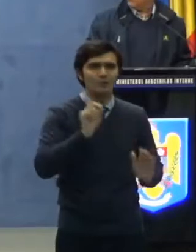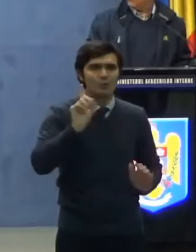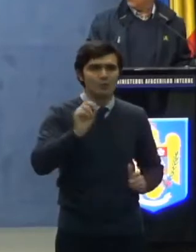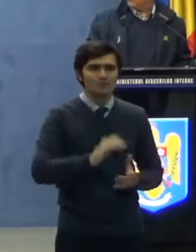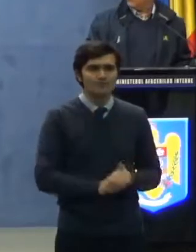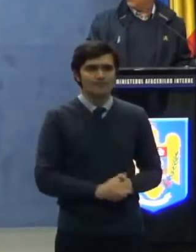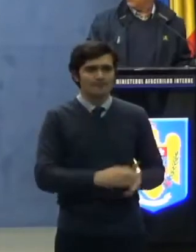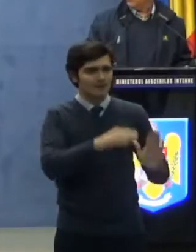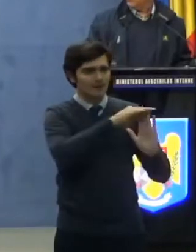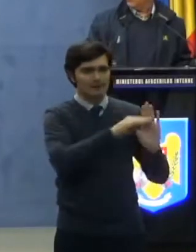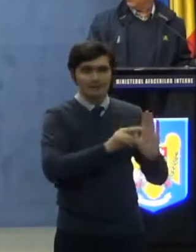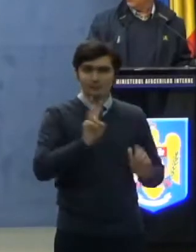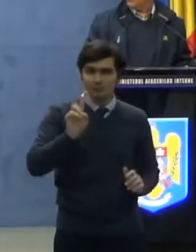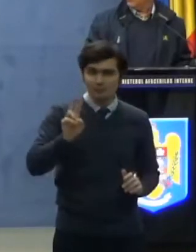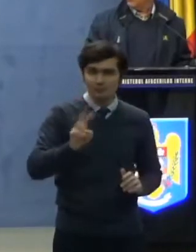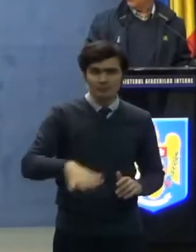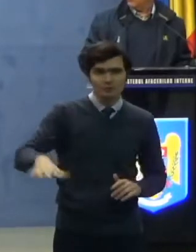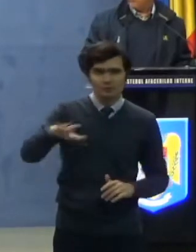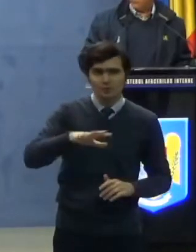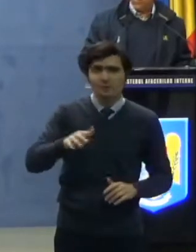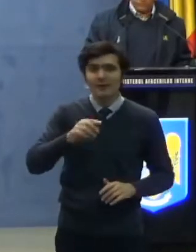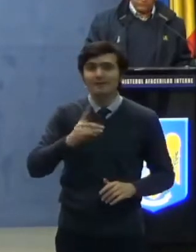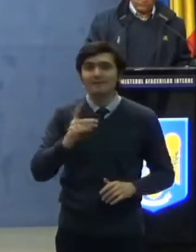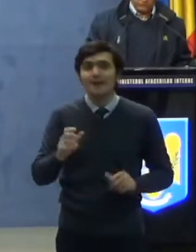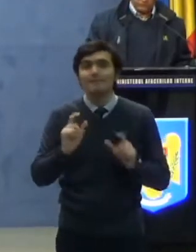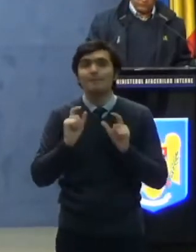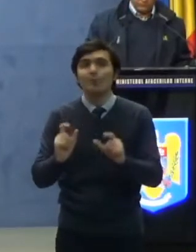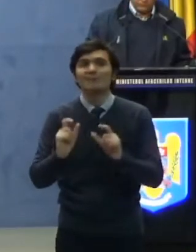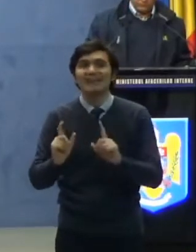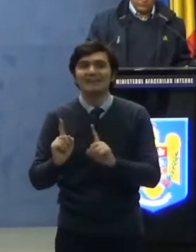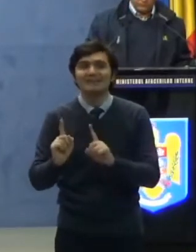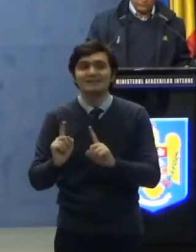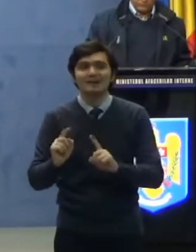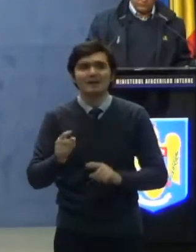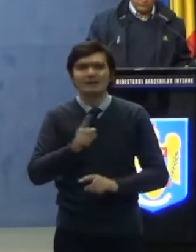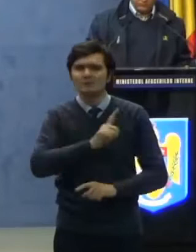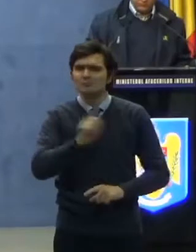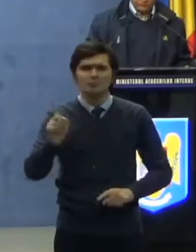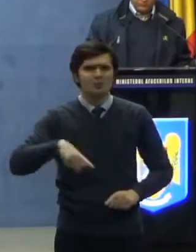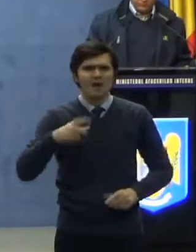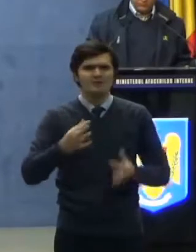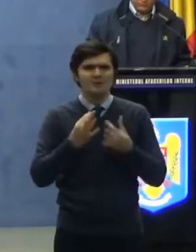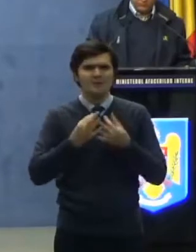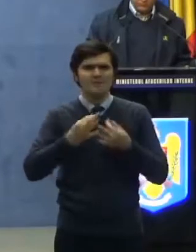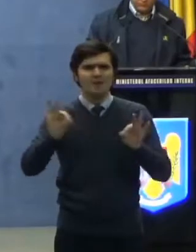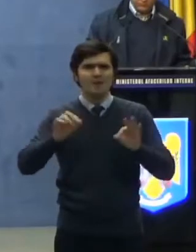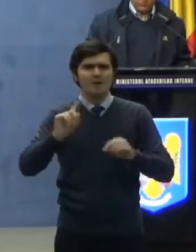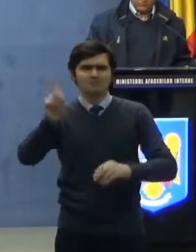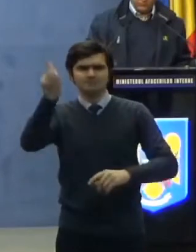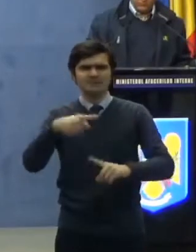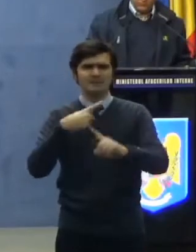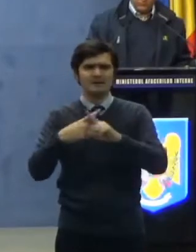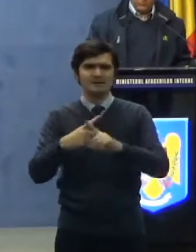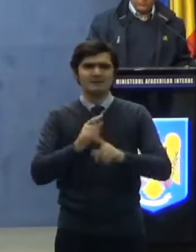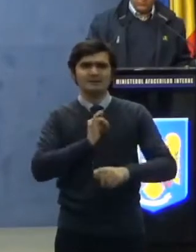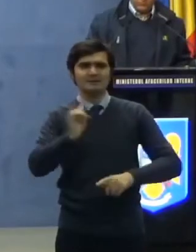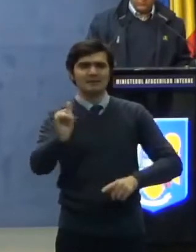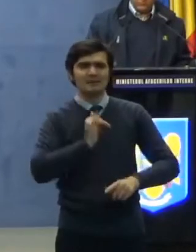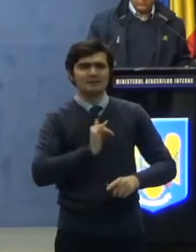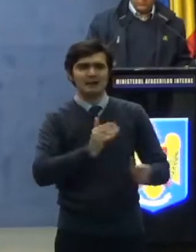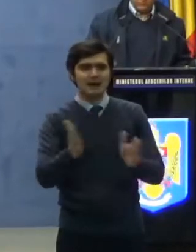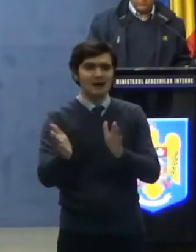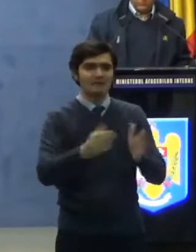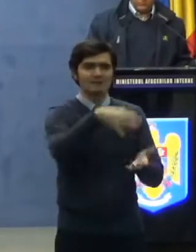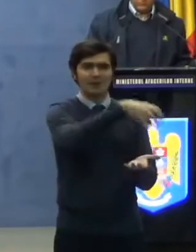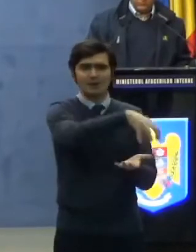Aliniatul 2. În zona de protecție, este interzisă deplasarea între localitățile din